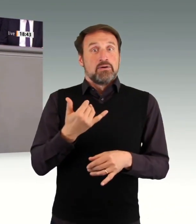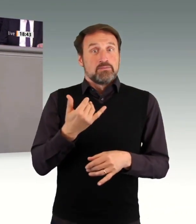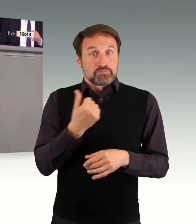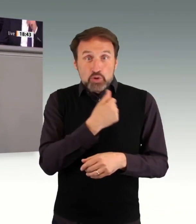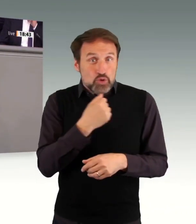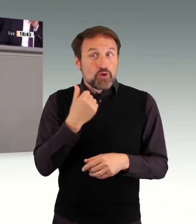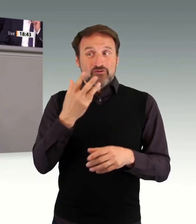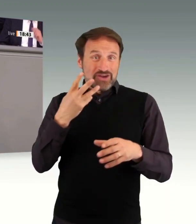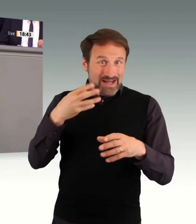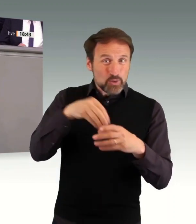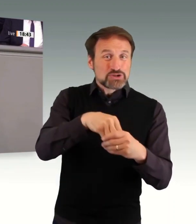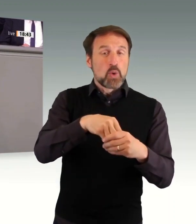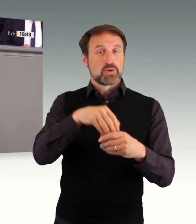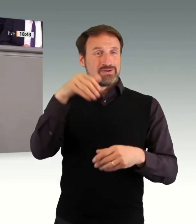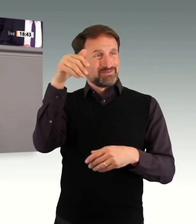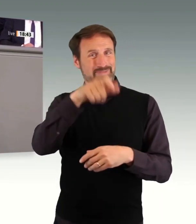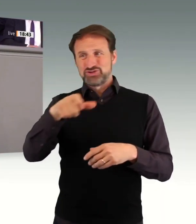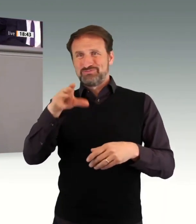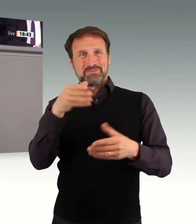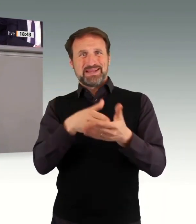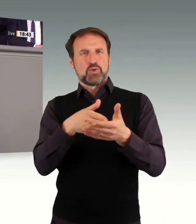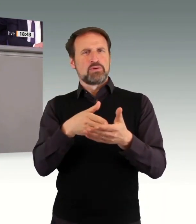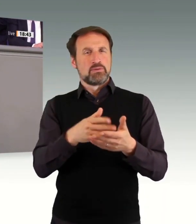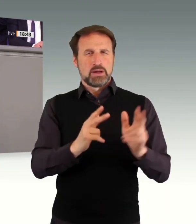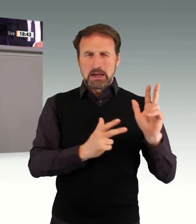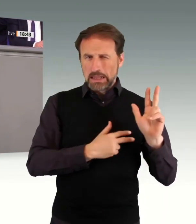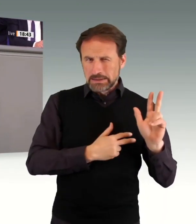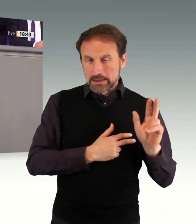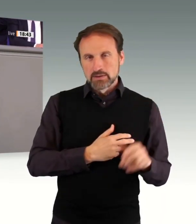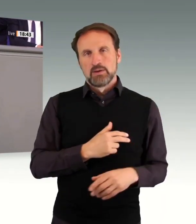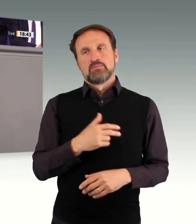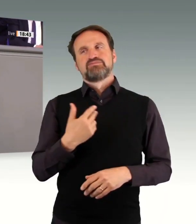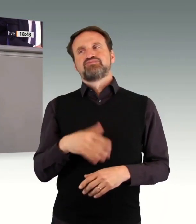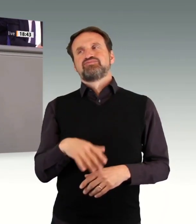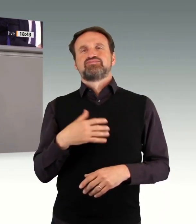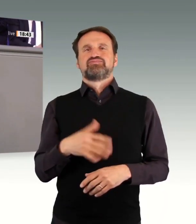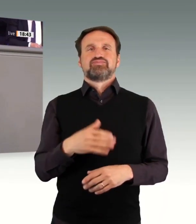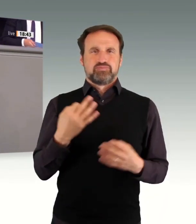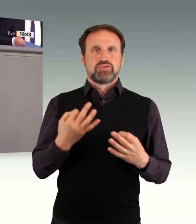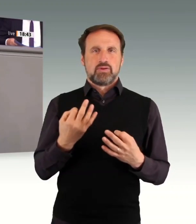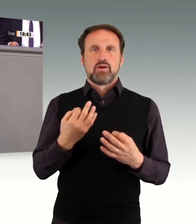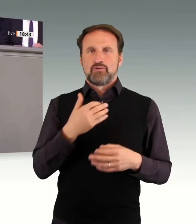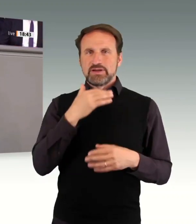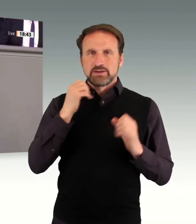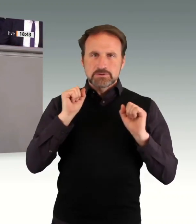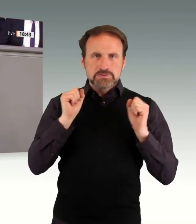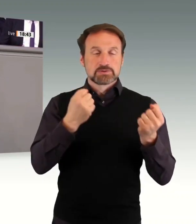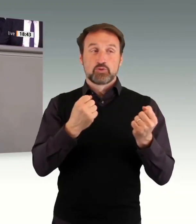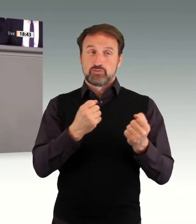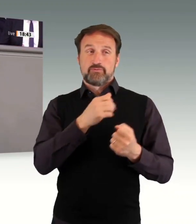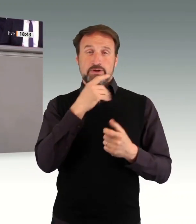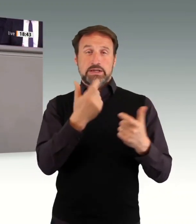mit Behinderung, bedarf in der Realität gewisser Anstrengungen und stößt nicht auf unwesentliche Hindernisse und